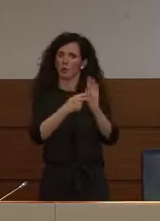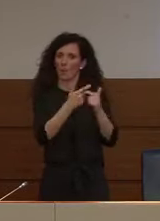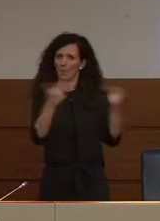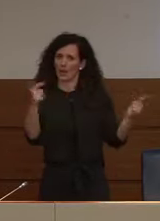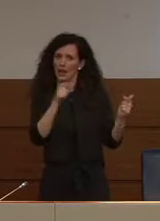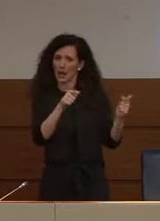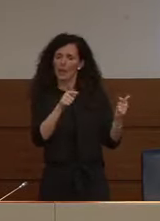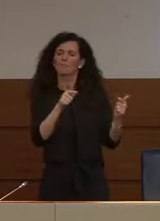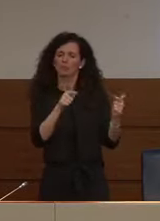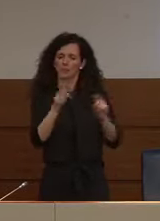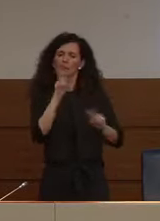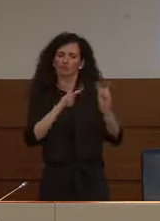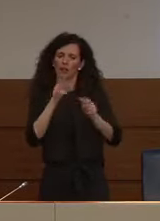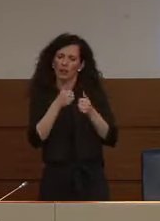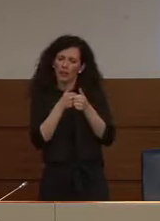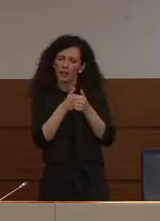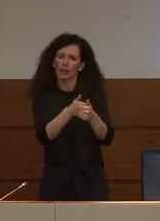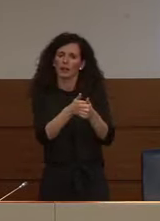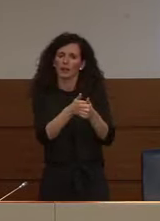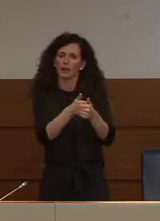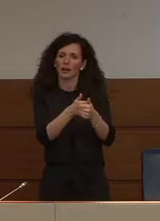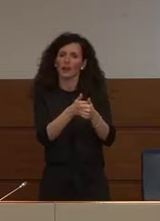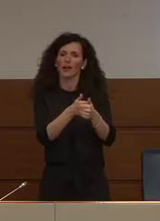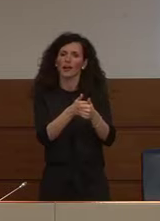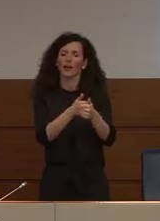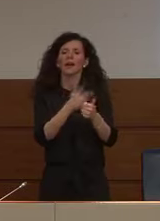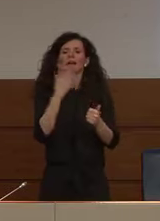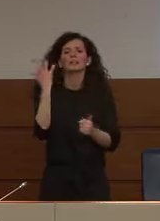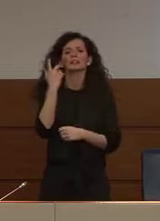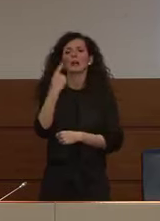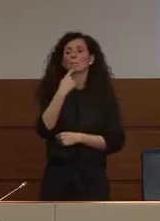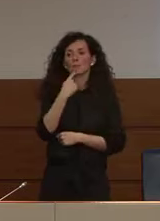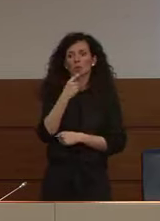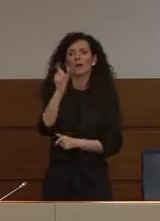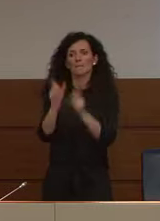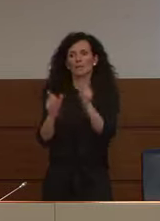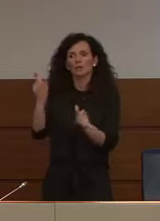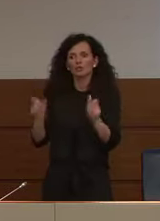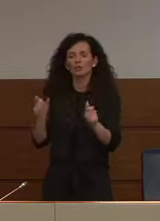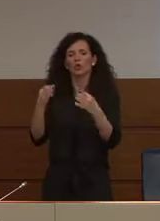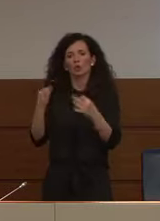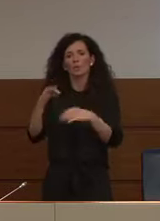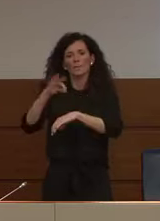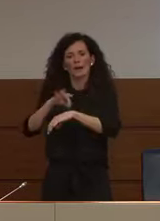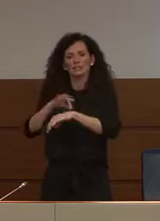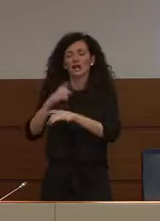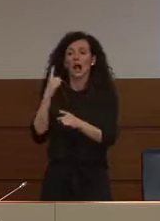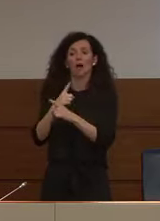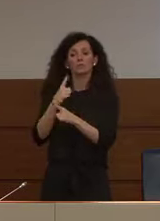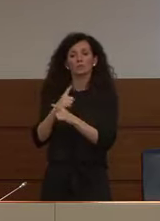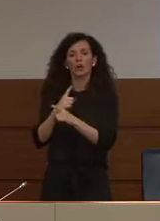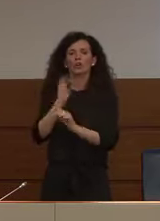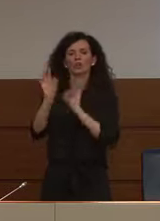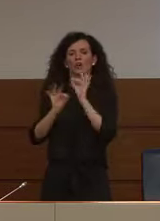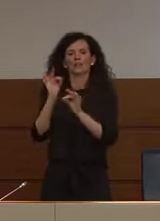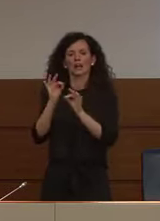evidentemente mi riferisco a coloro che necessitano di supporto ventilatorio.